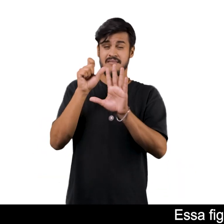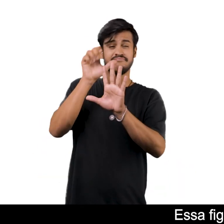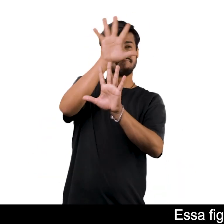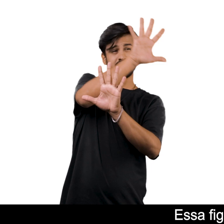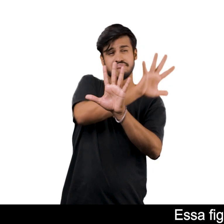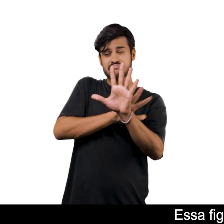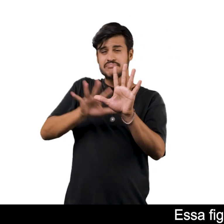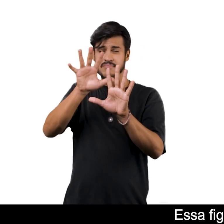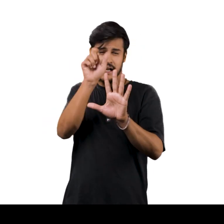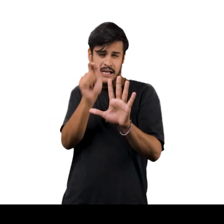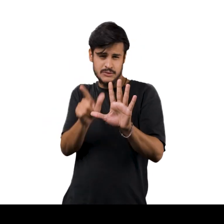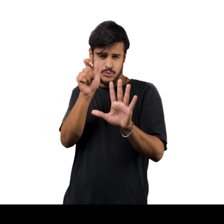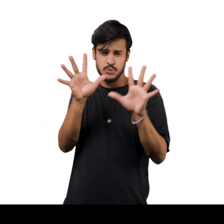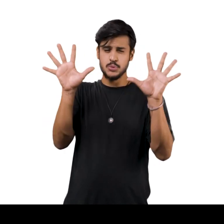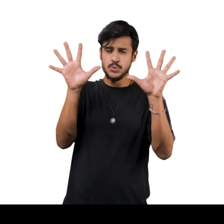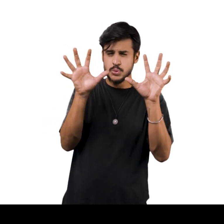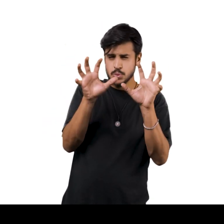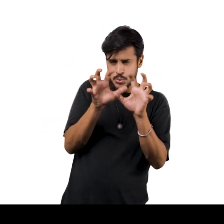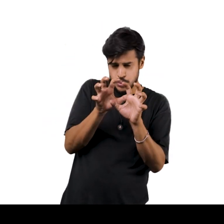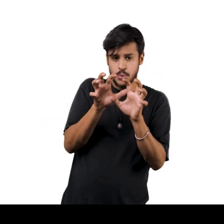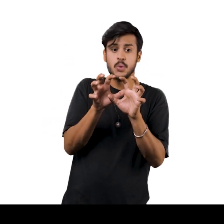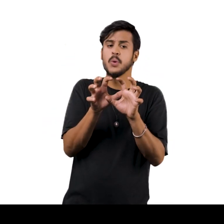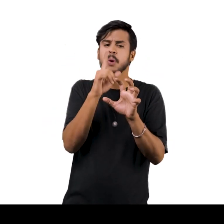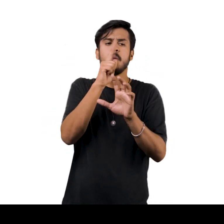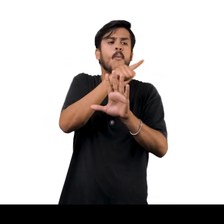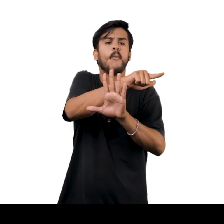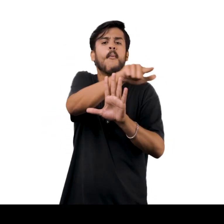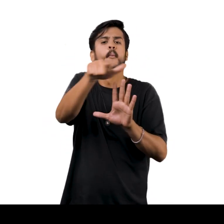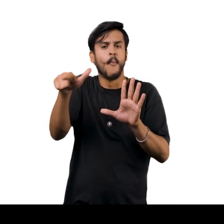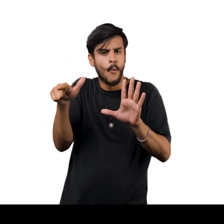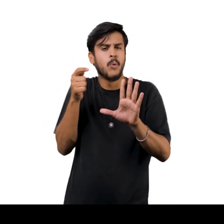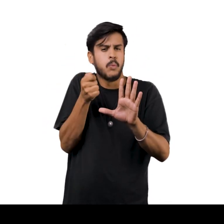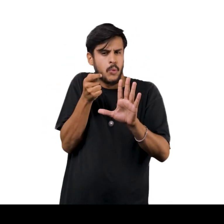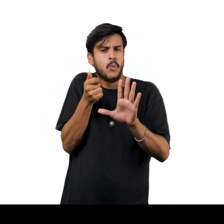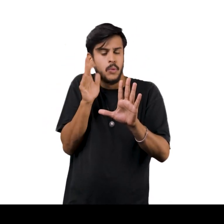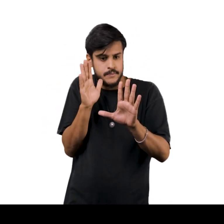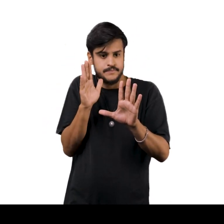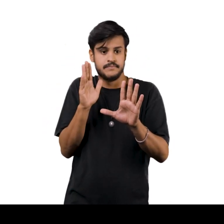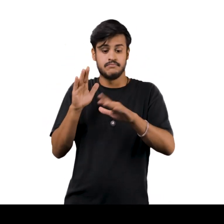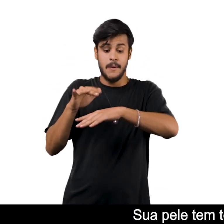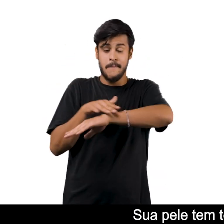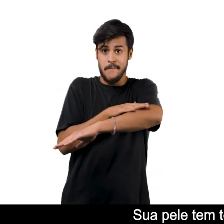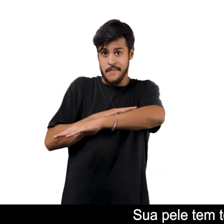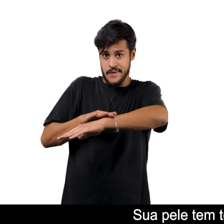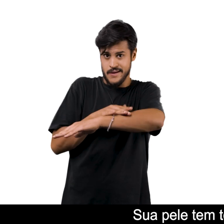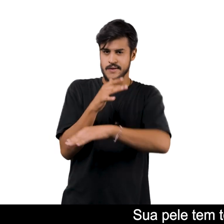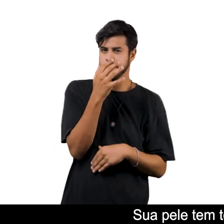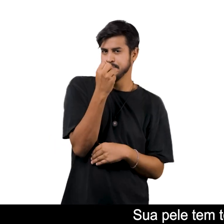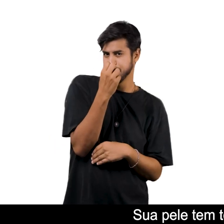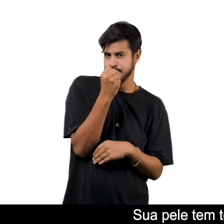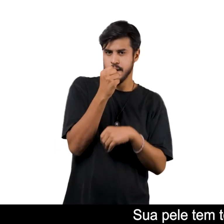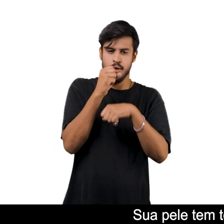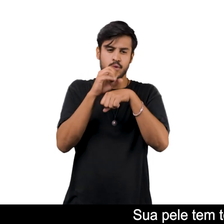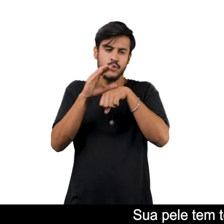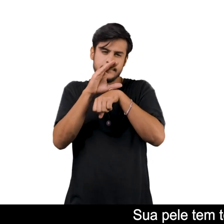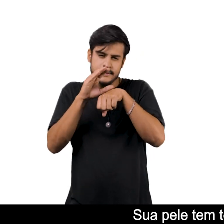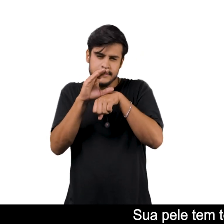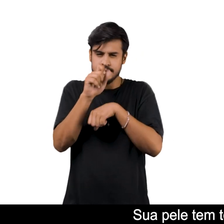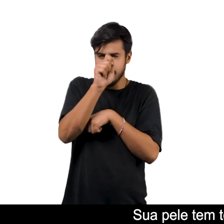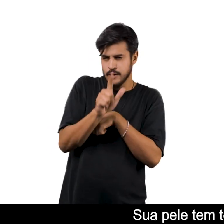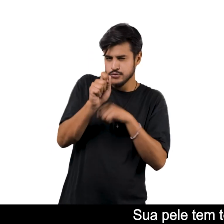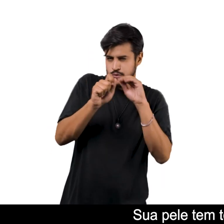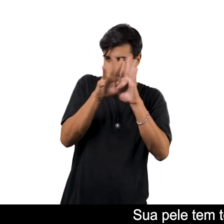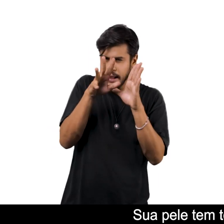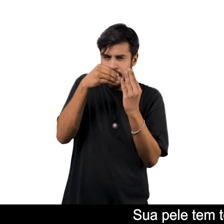está sobre um espaço azul escuro e intenso e quase vazio Sua pele tem tons de branco